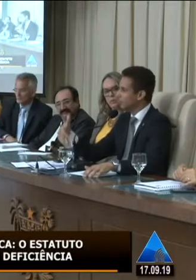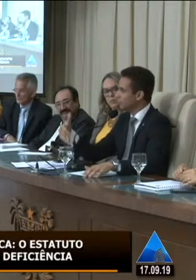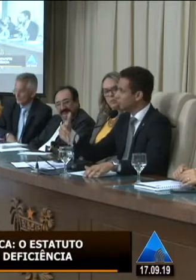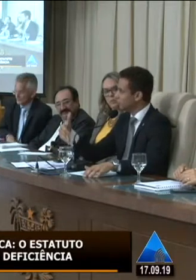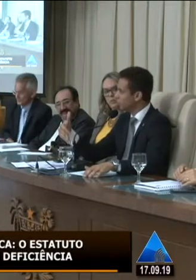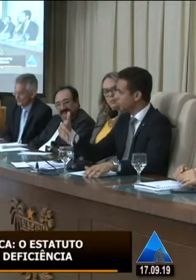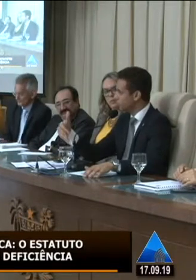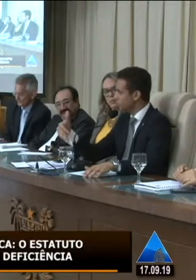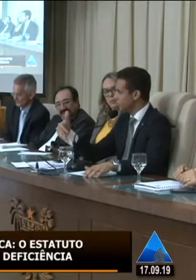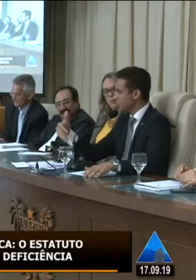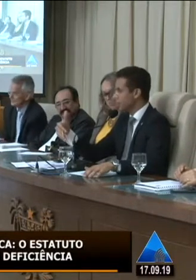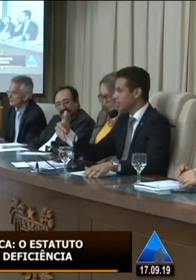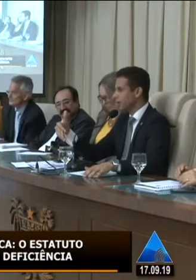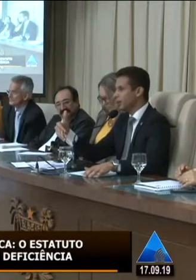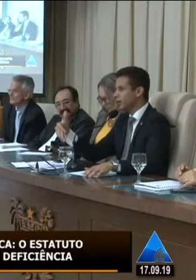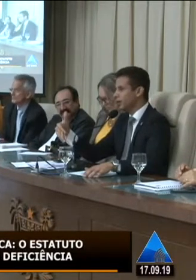além de contribuir